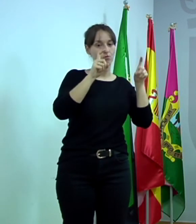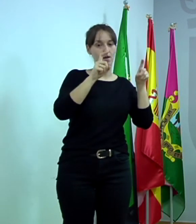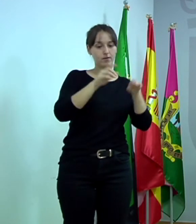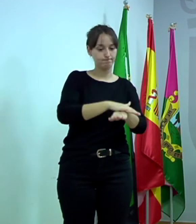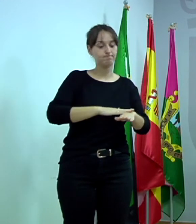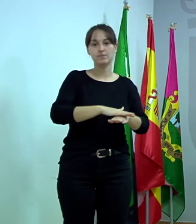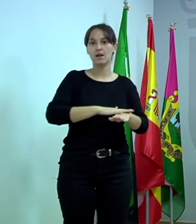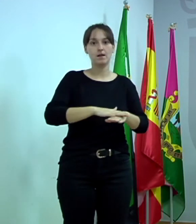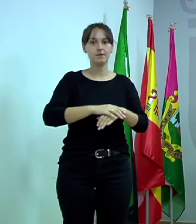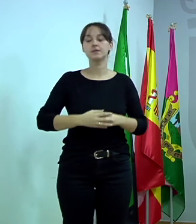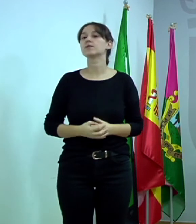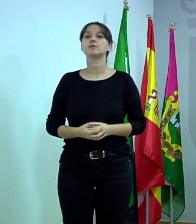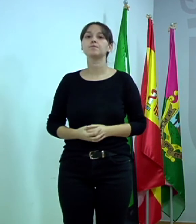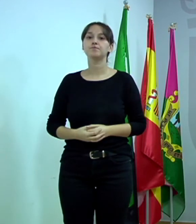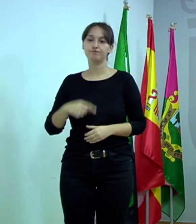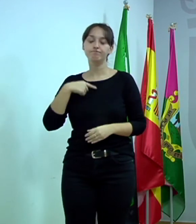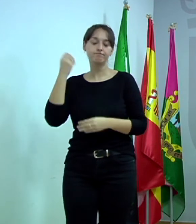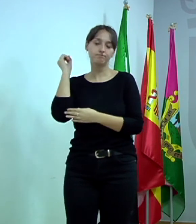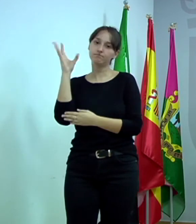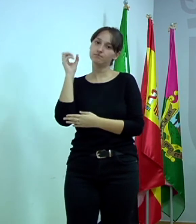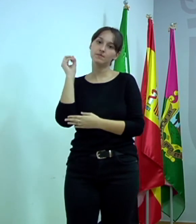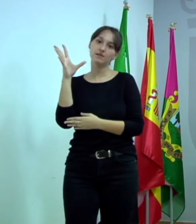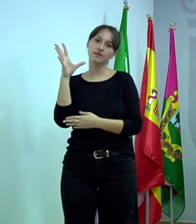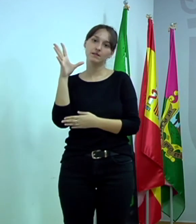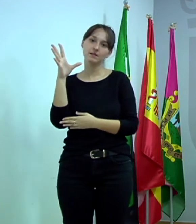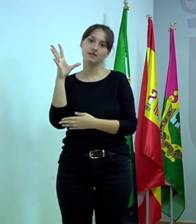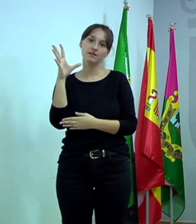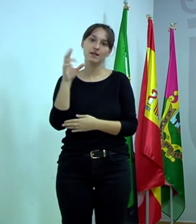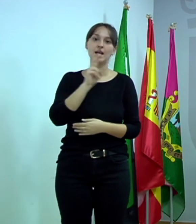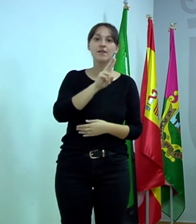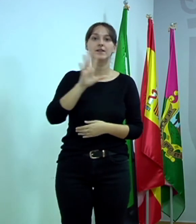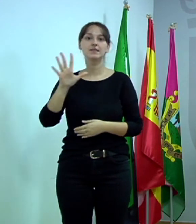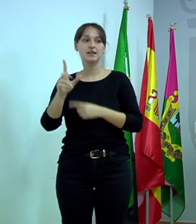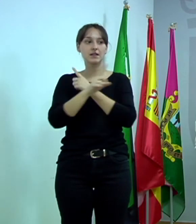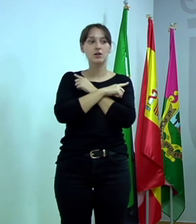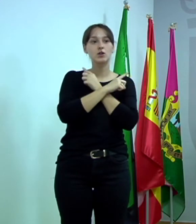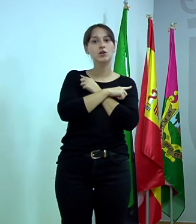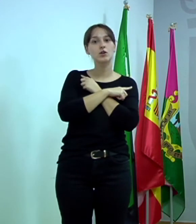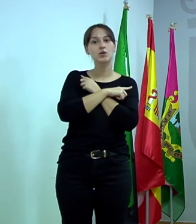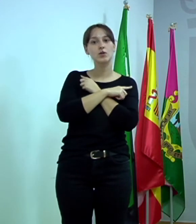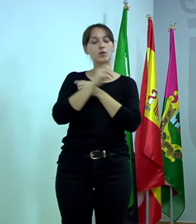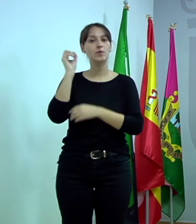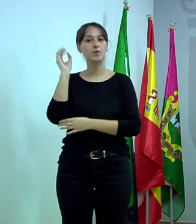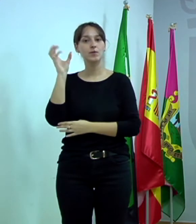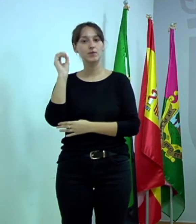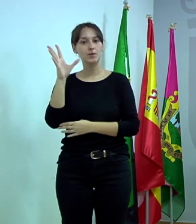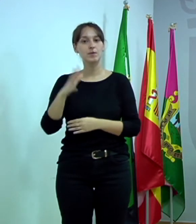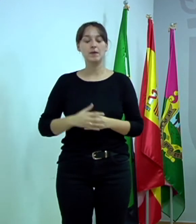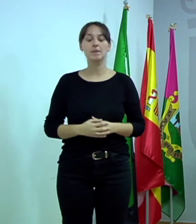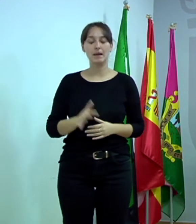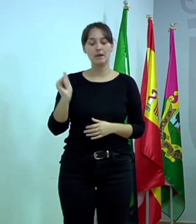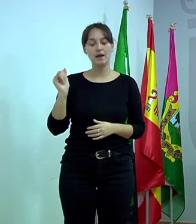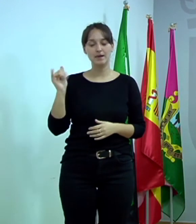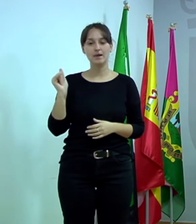unos actos… Os tengo un acto bonito el 25 de noviembre, pero es que nosotros no nos esperamos. Y una cosa, ¿hay